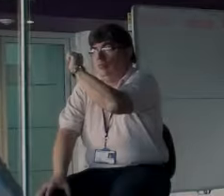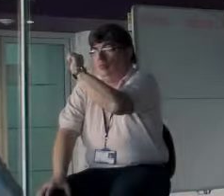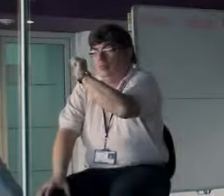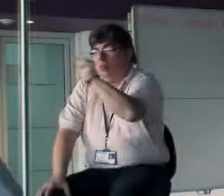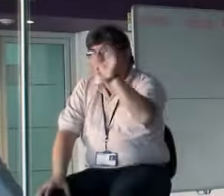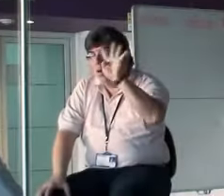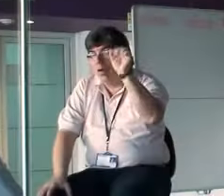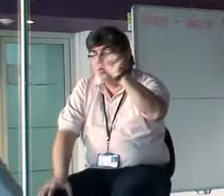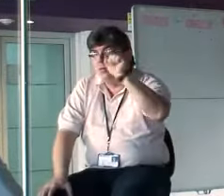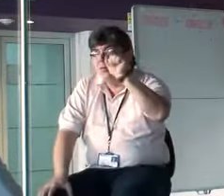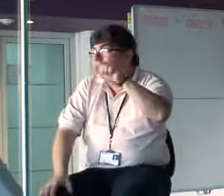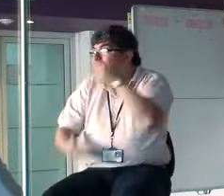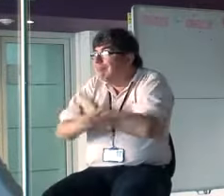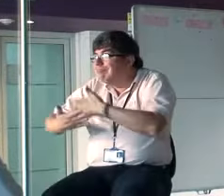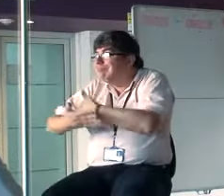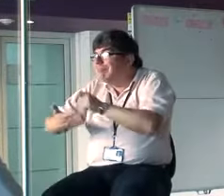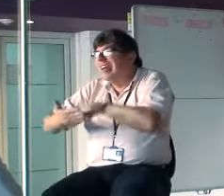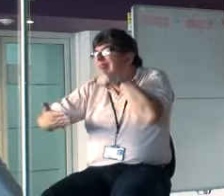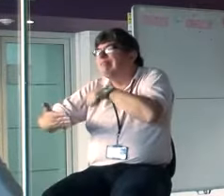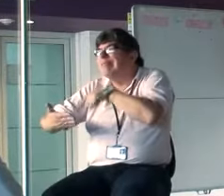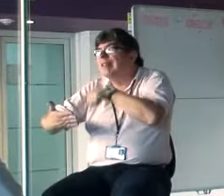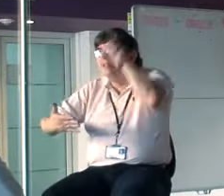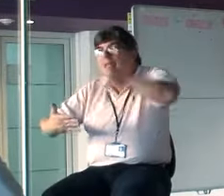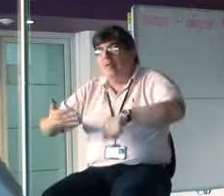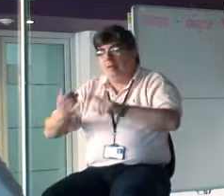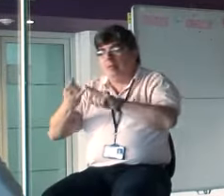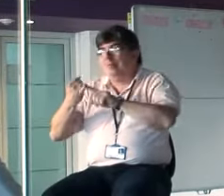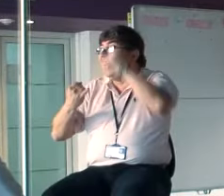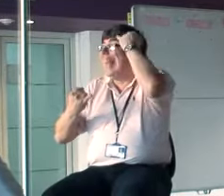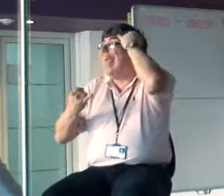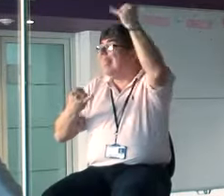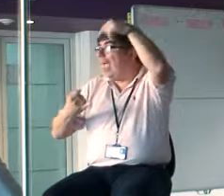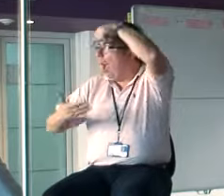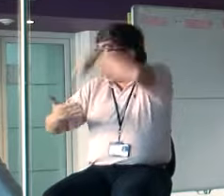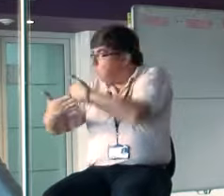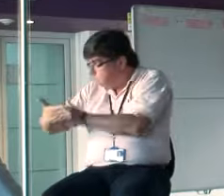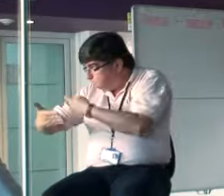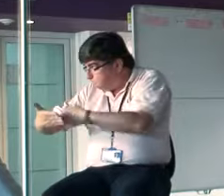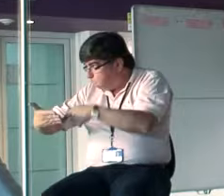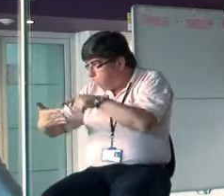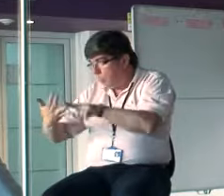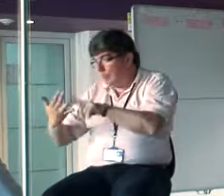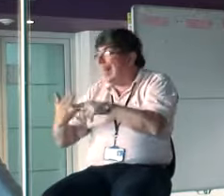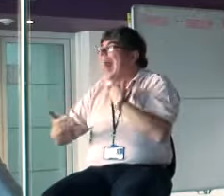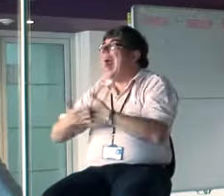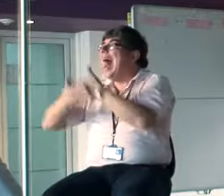Las Biblias tienen que tener la idea, el argumento, un pequeño